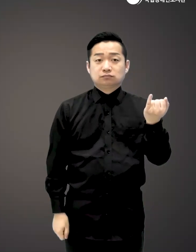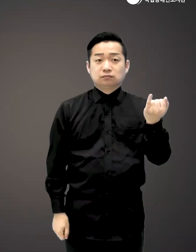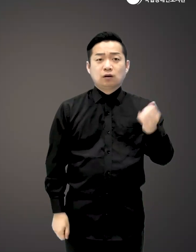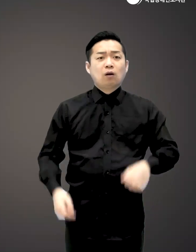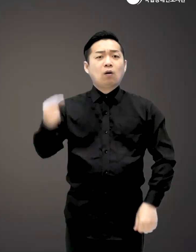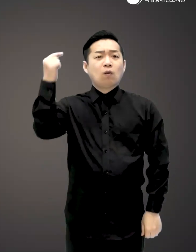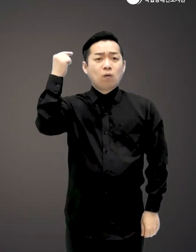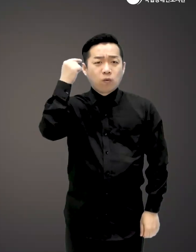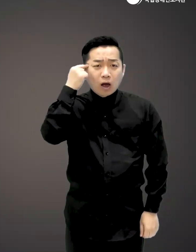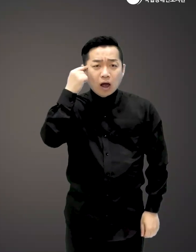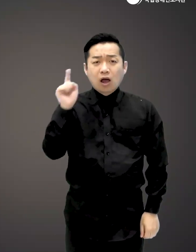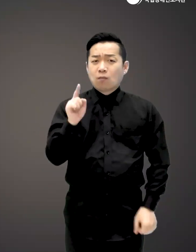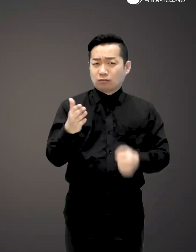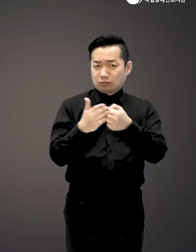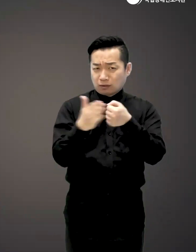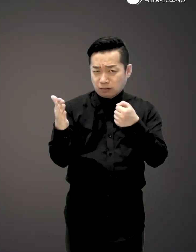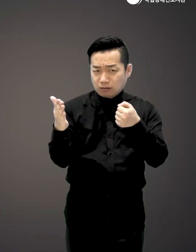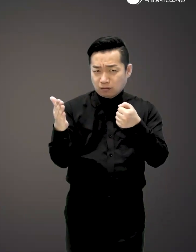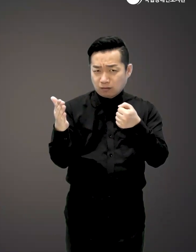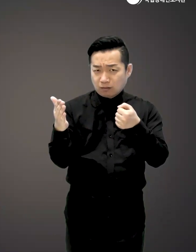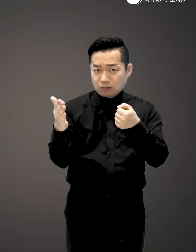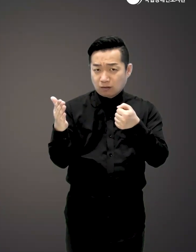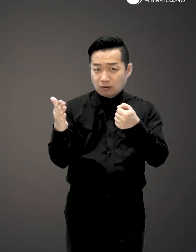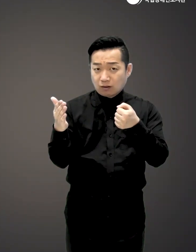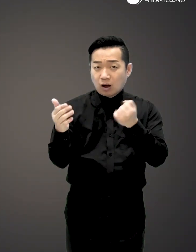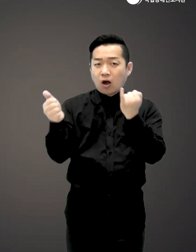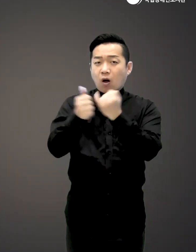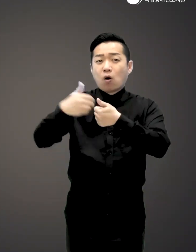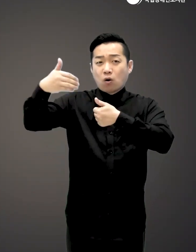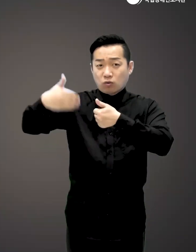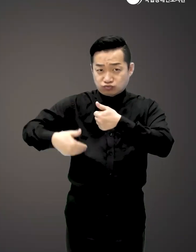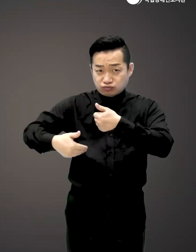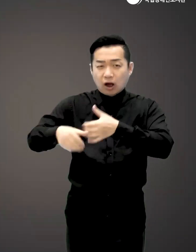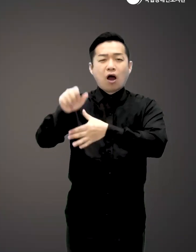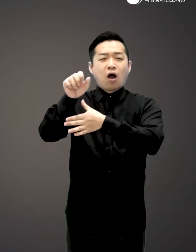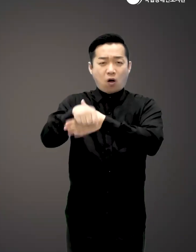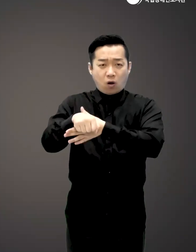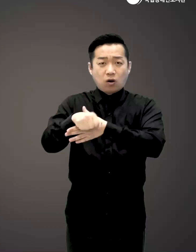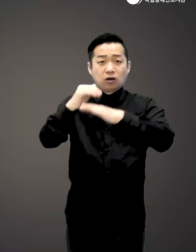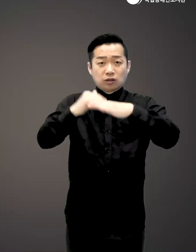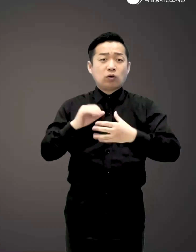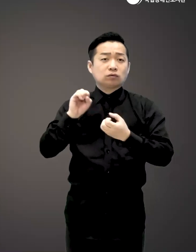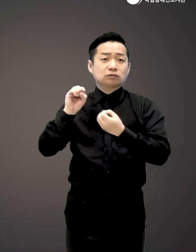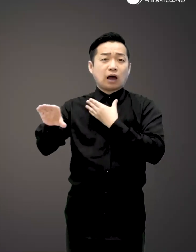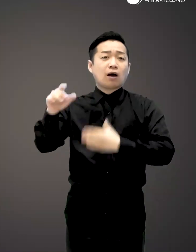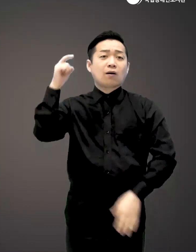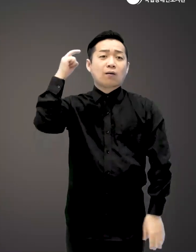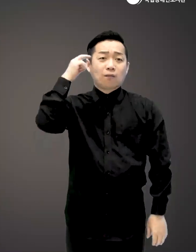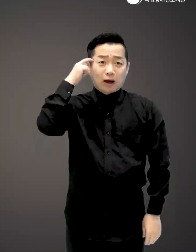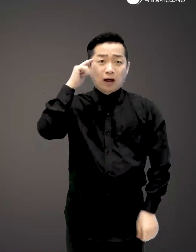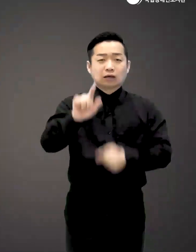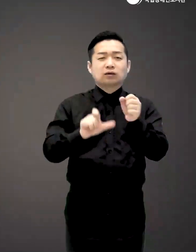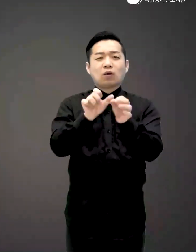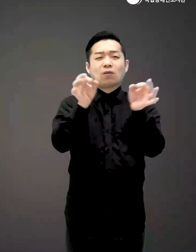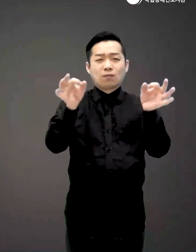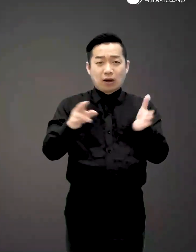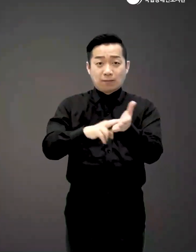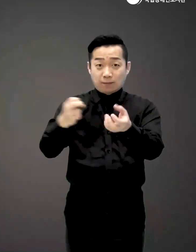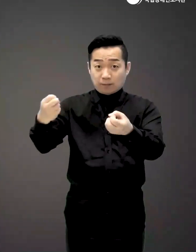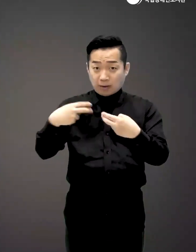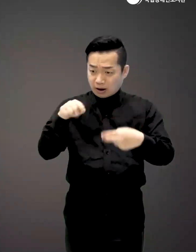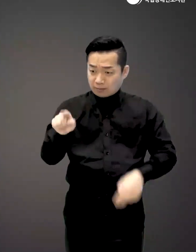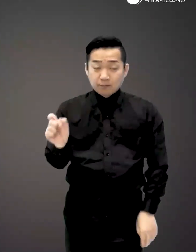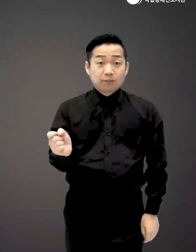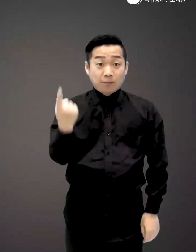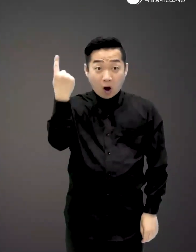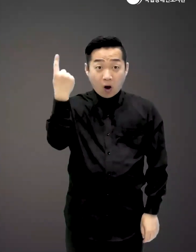왜, 무엇 때문에 그에게 프로포즈를 받아준다는 내용의 답장을 전달한 것일까 15년 만에